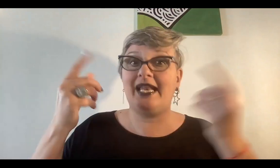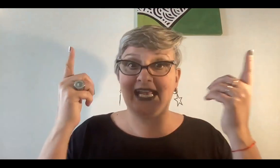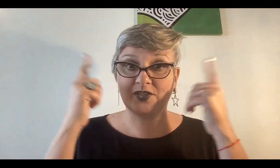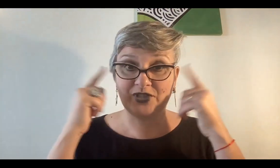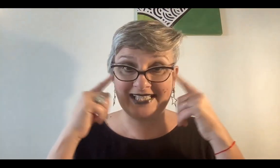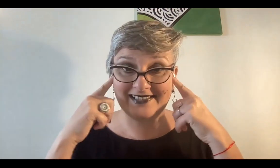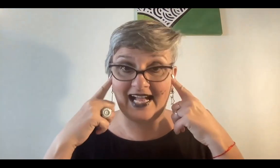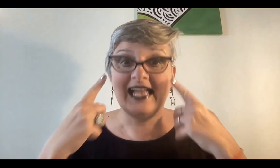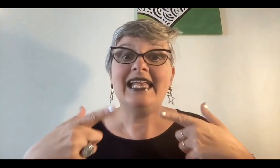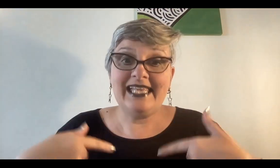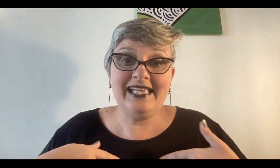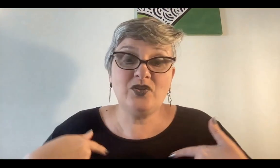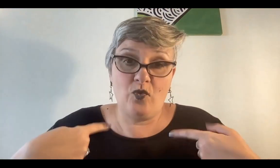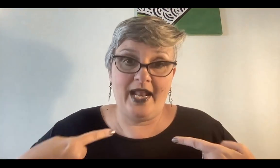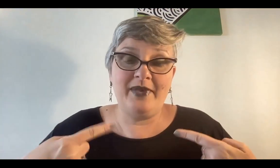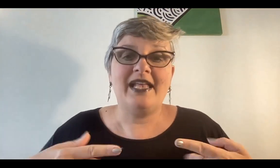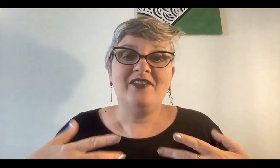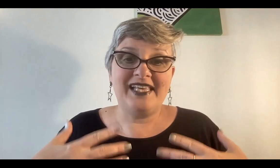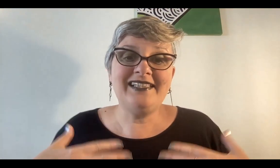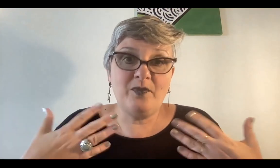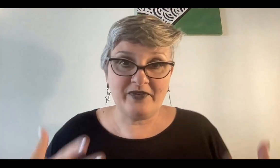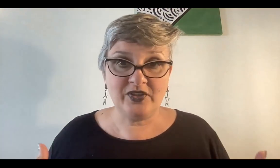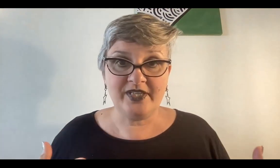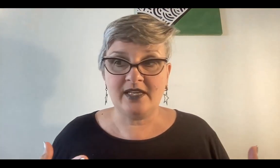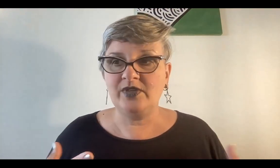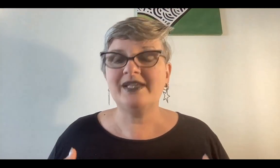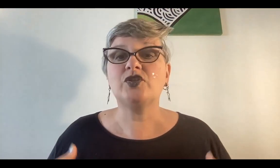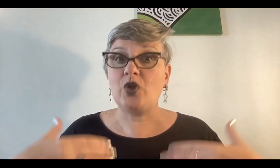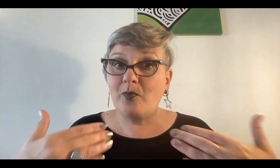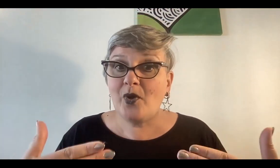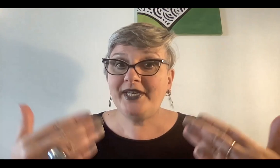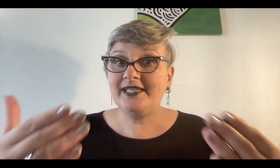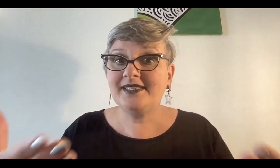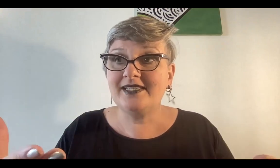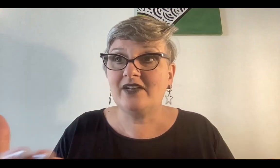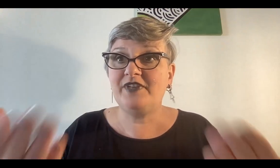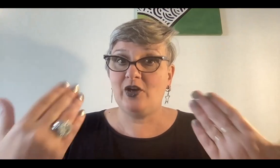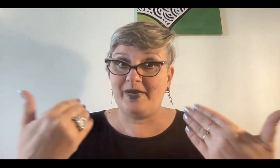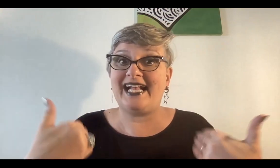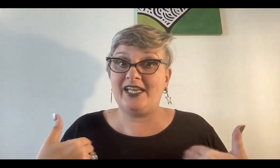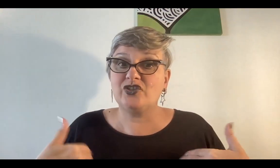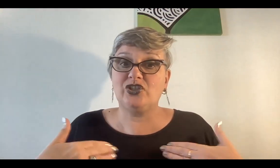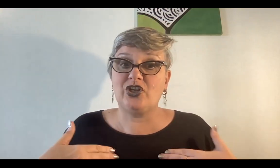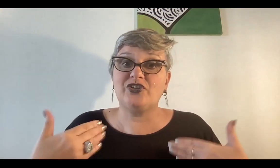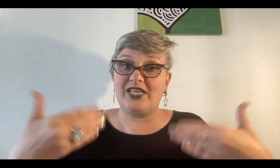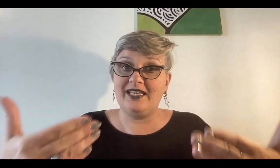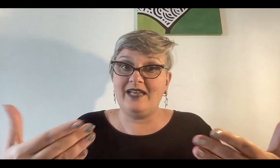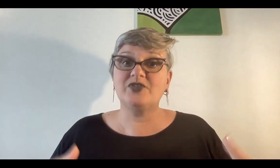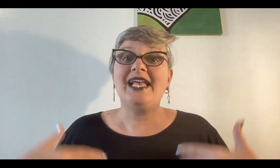planear, si usás esta, que es un... A ver, fíjate lo perfecto que es el universo, nos ponen ese desafío para que nosotros nos ingeniemos